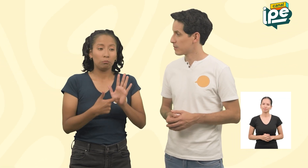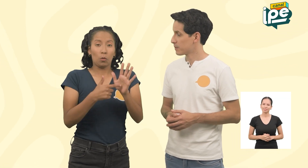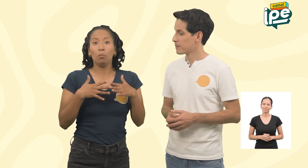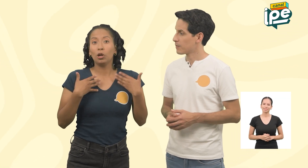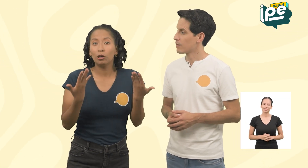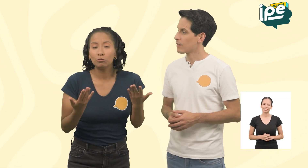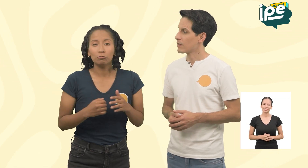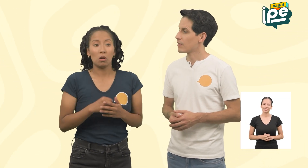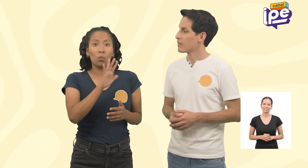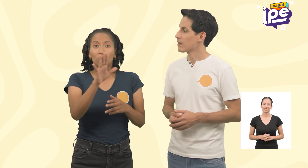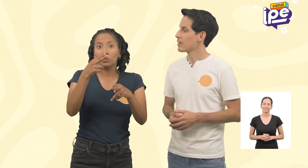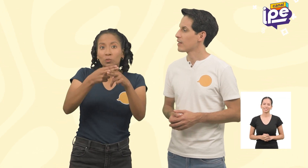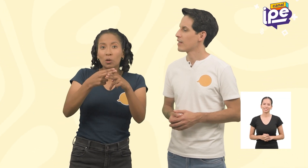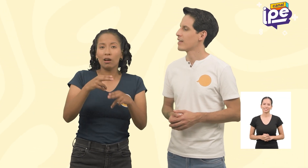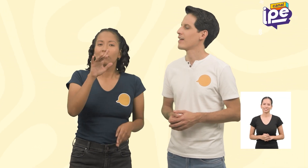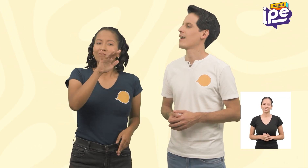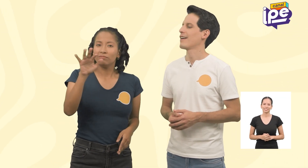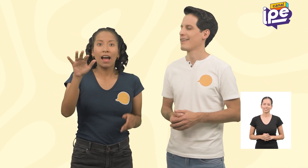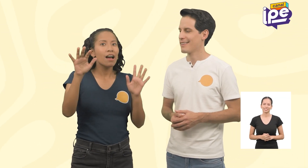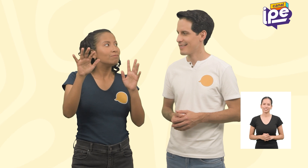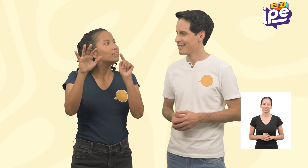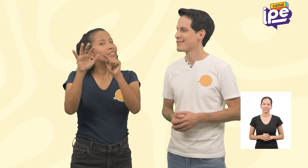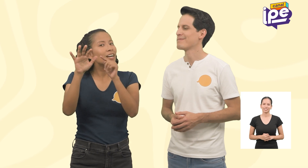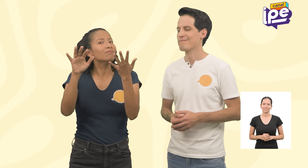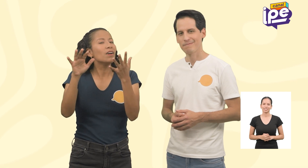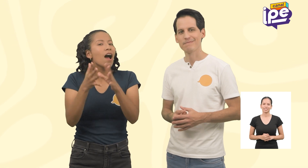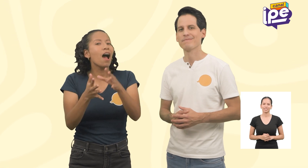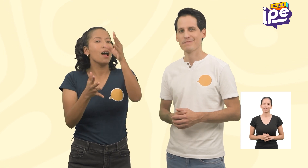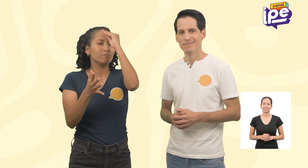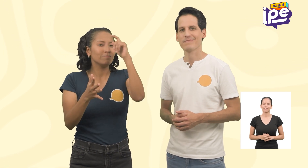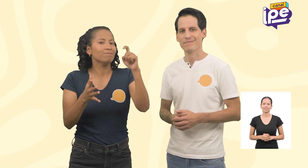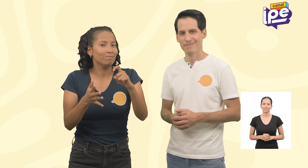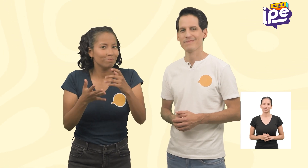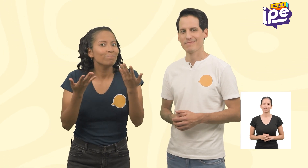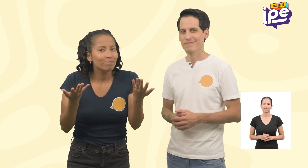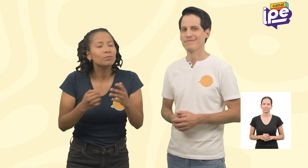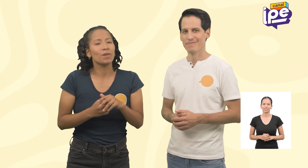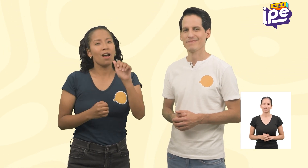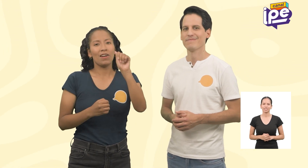presentarse deletreando sus nombres Para eso deberán aprender el abecedario